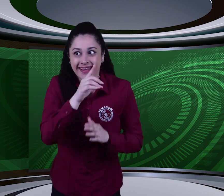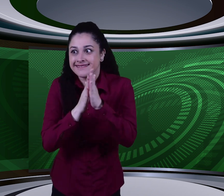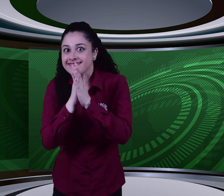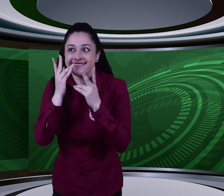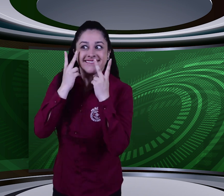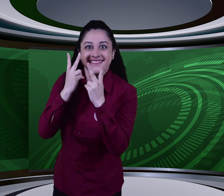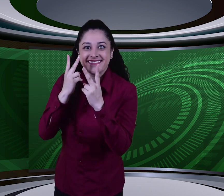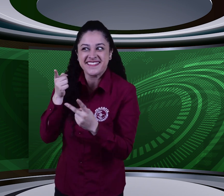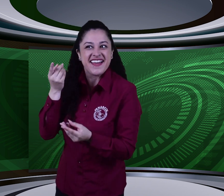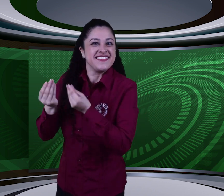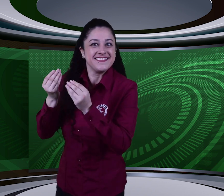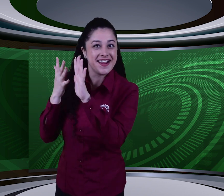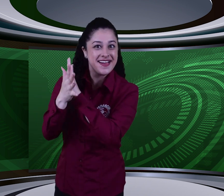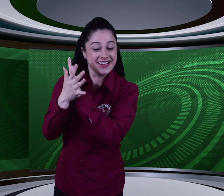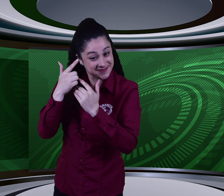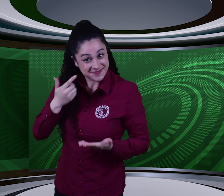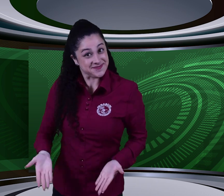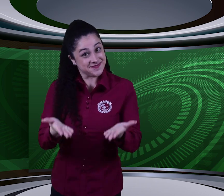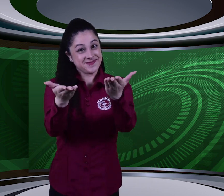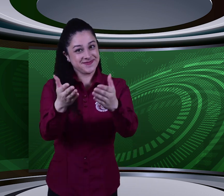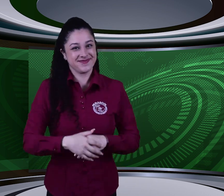ansiosos de saber qué está sucediendo en Corea. ¡No te lo pierdas!